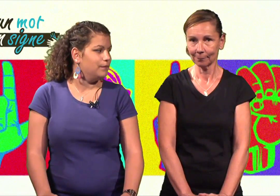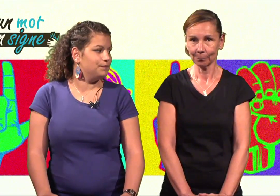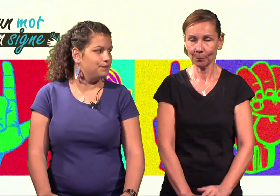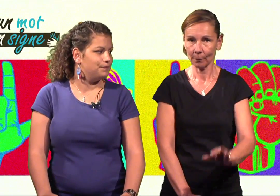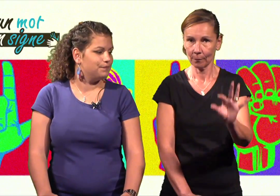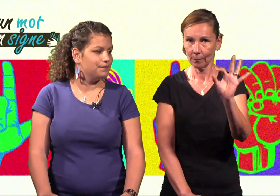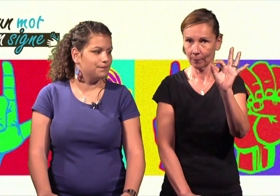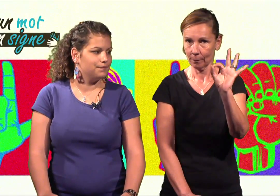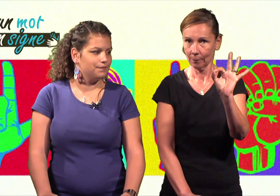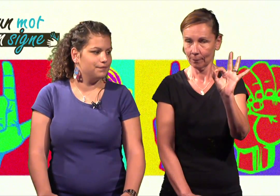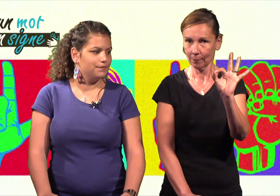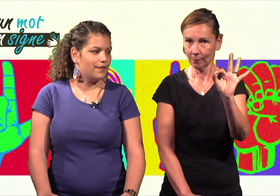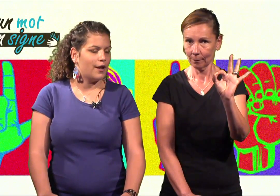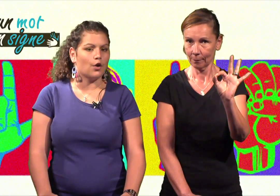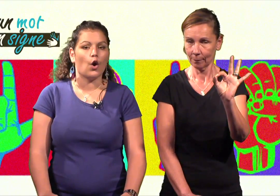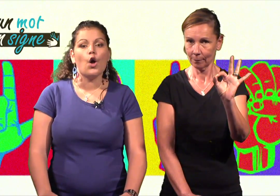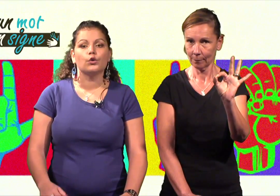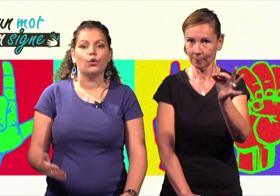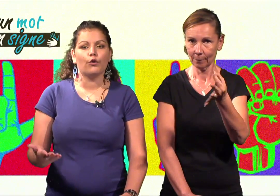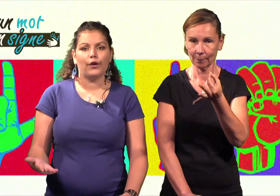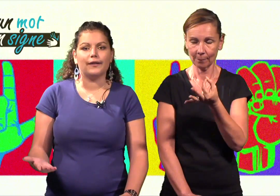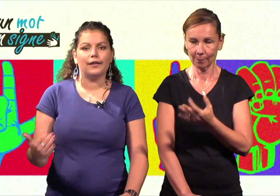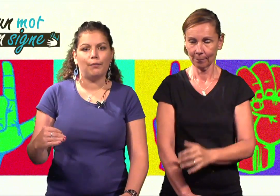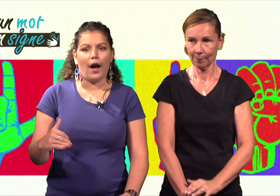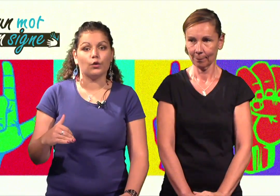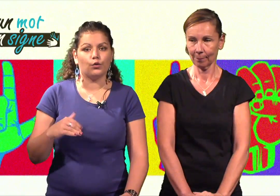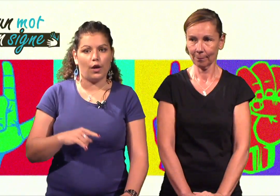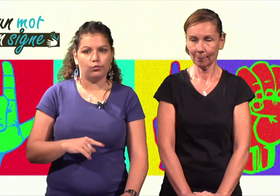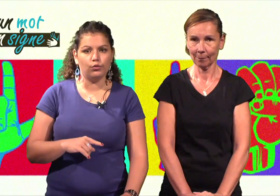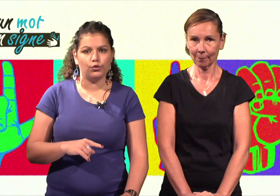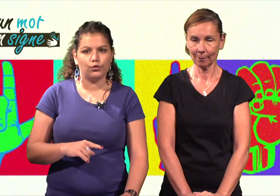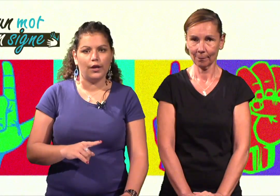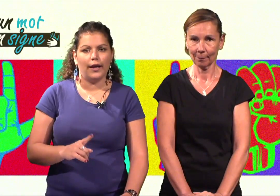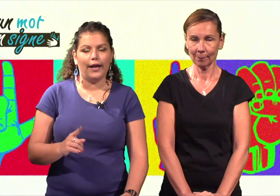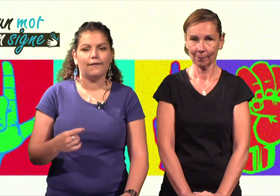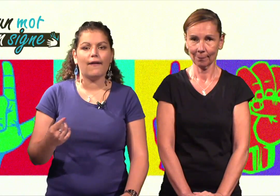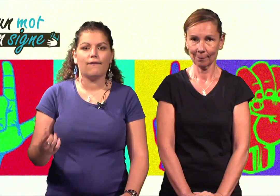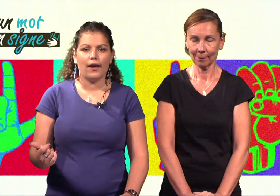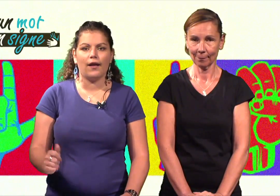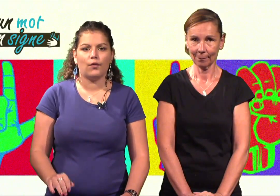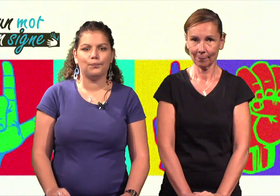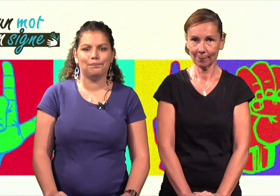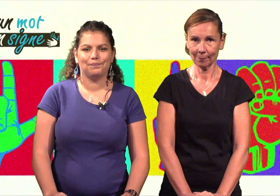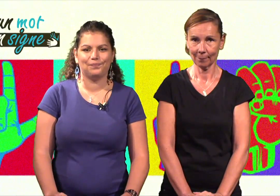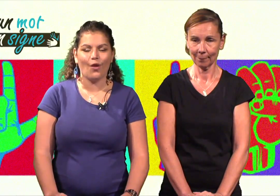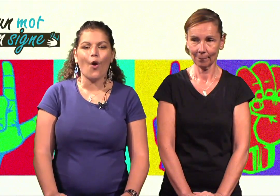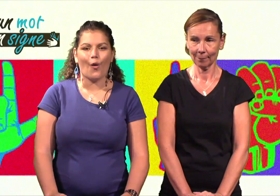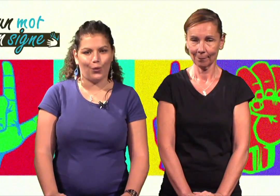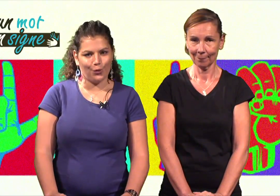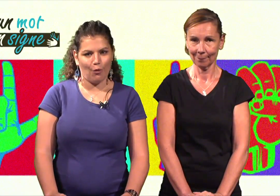? D'accord. Donc, en fait, il part de la bouche et il va vers l'avant. On le refait